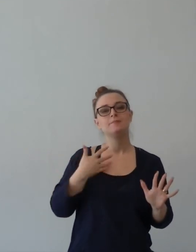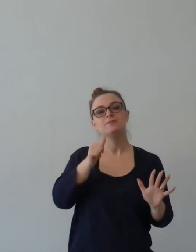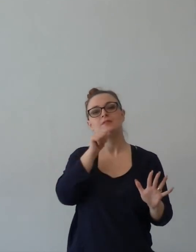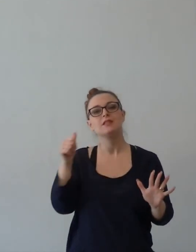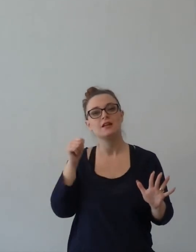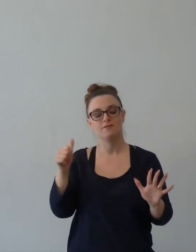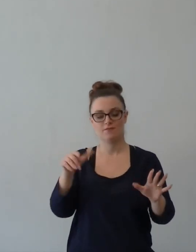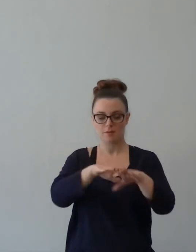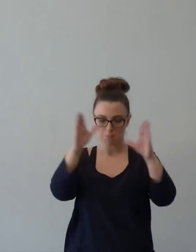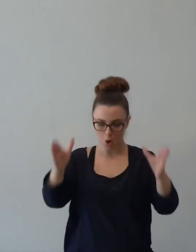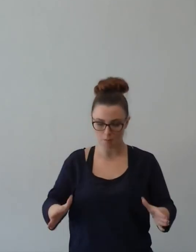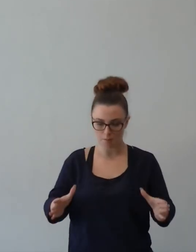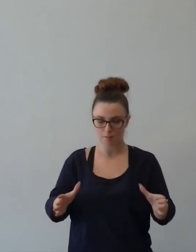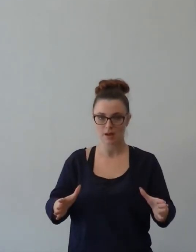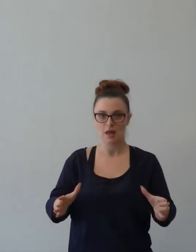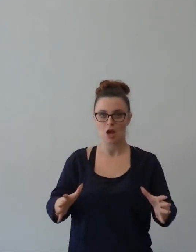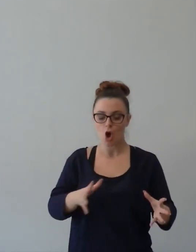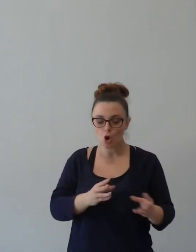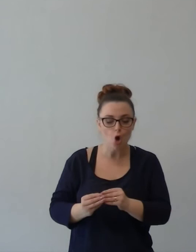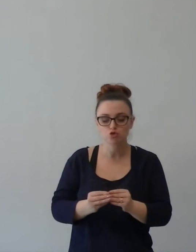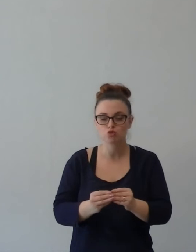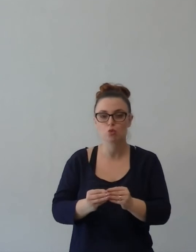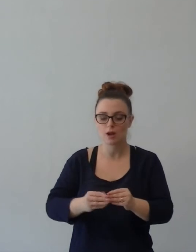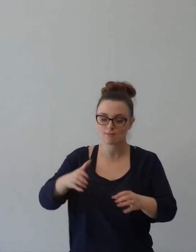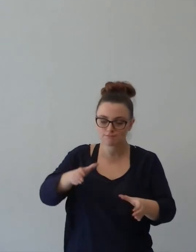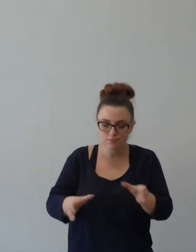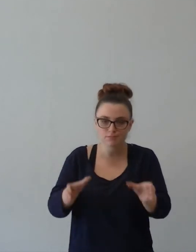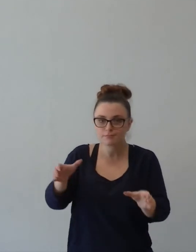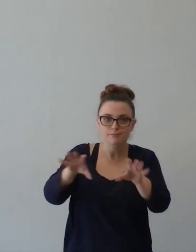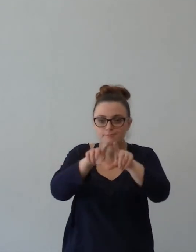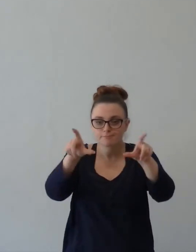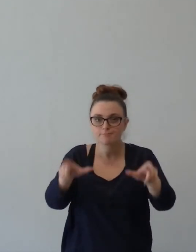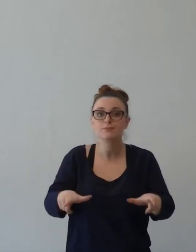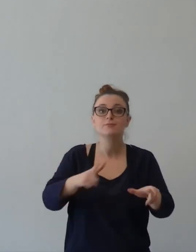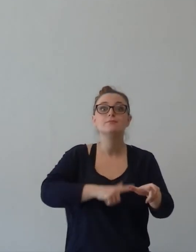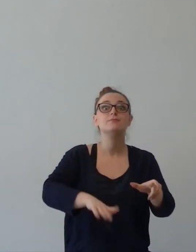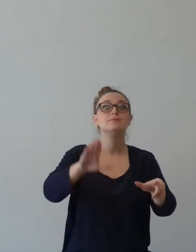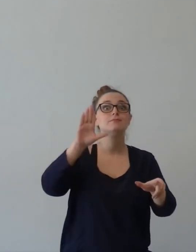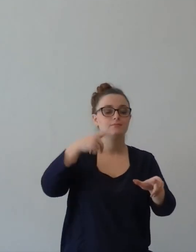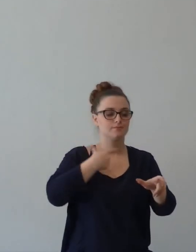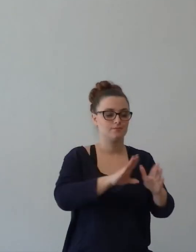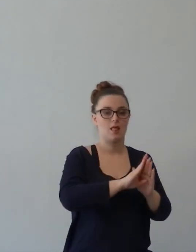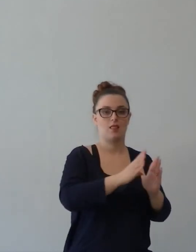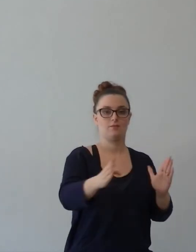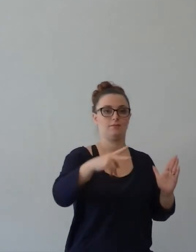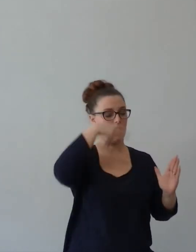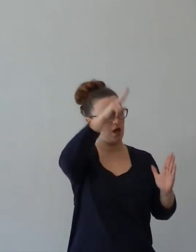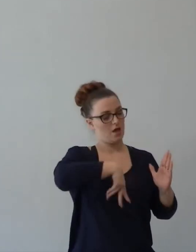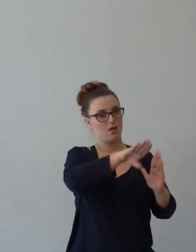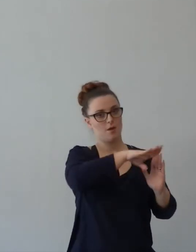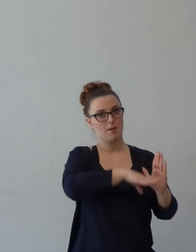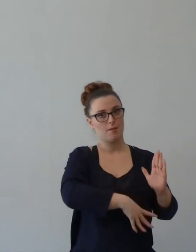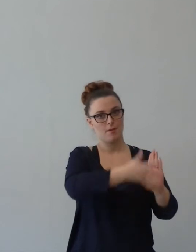mobile della gioia seguendo le istruzioni per costruirlo. Nella vita avrai